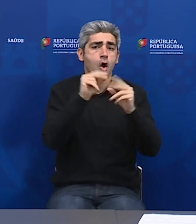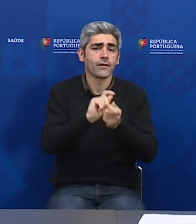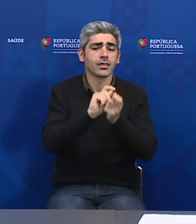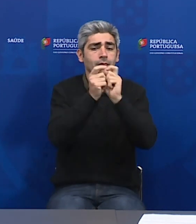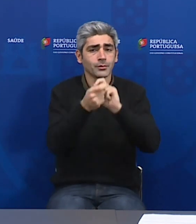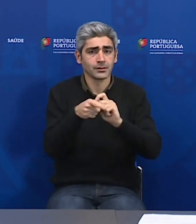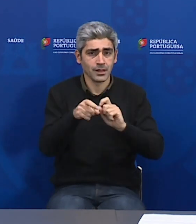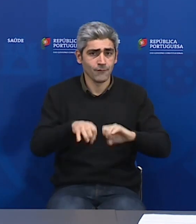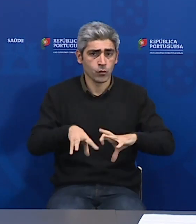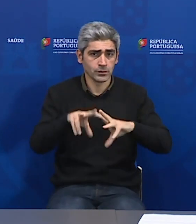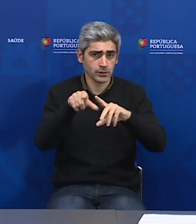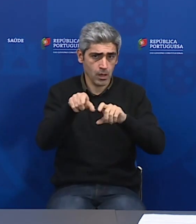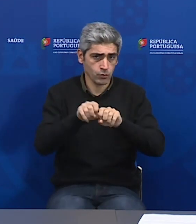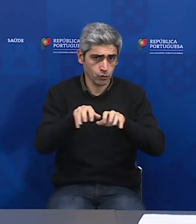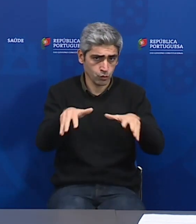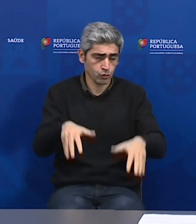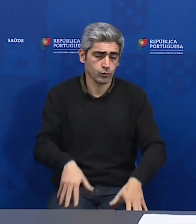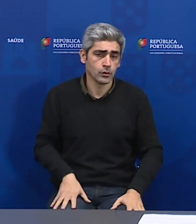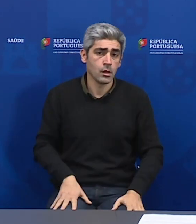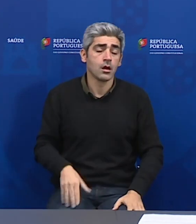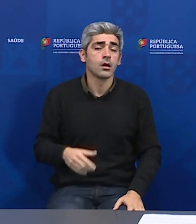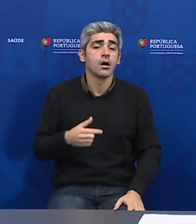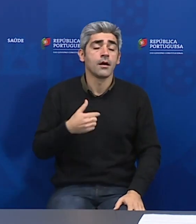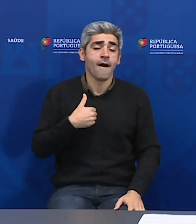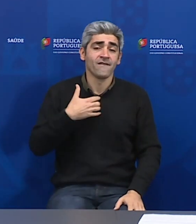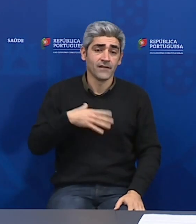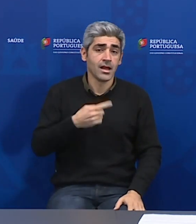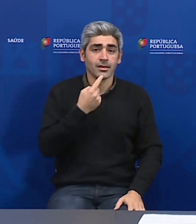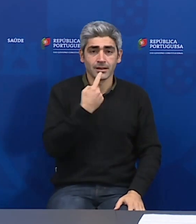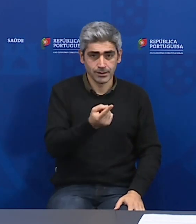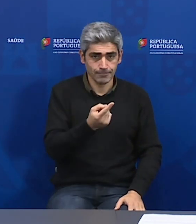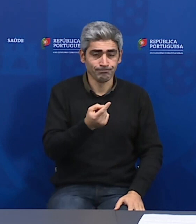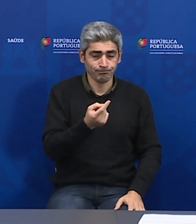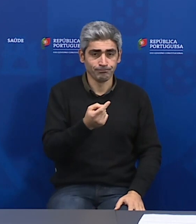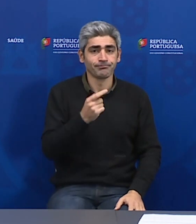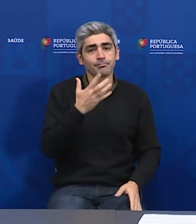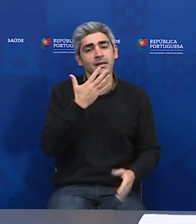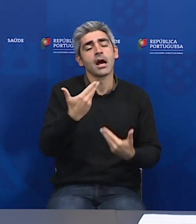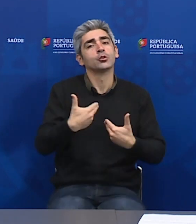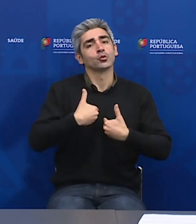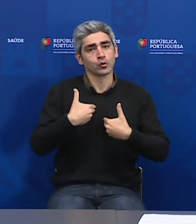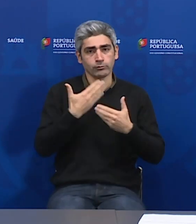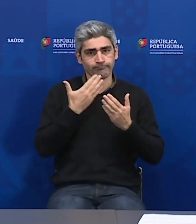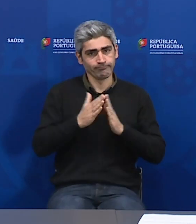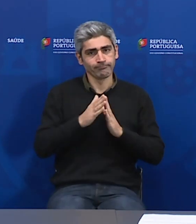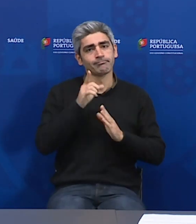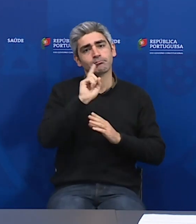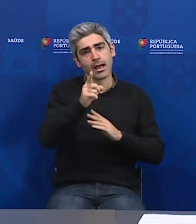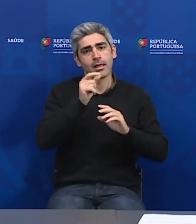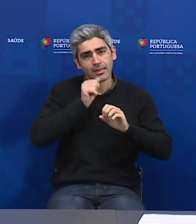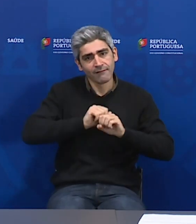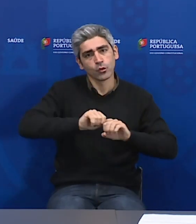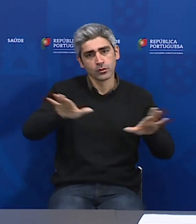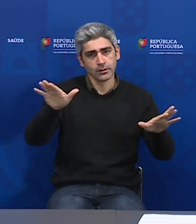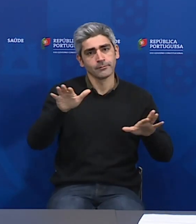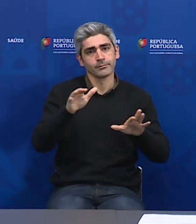evolução do próprio surto. E, por isso, o que eu lhe quero dizer e pedir-vos mais uma vez esta ajuda é para difundirem aquilo que